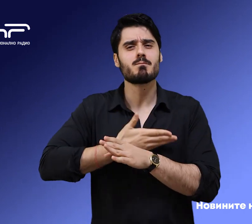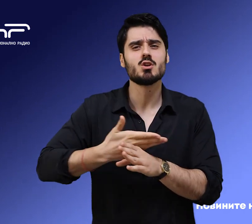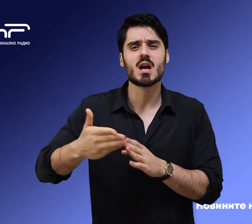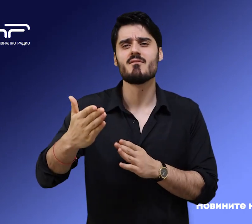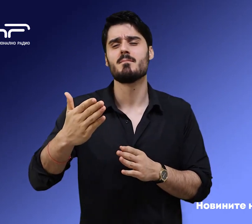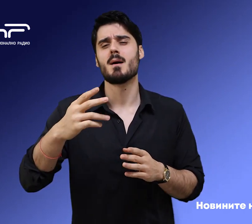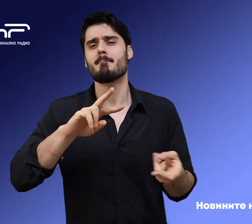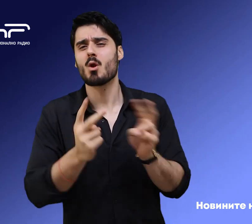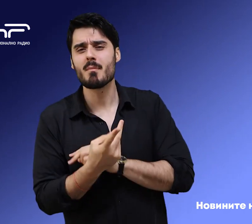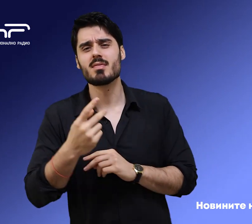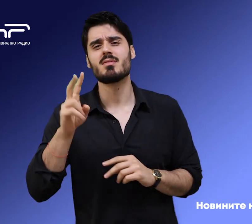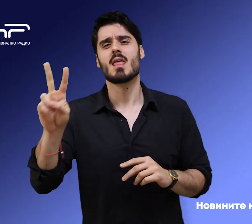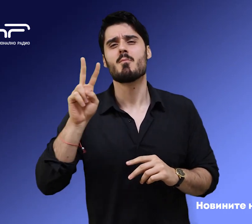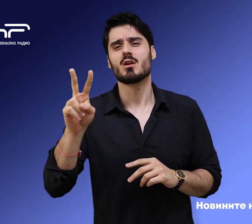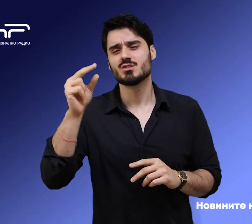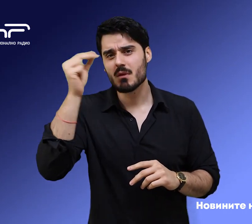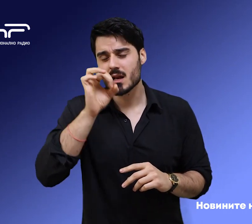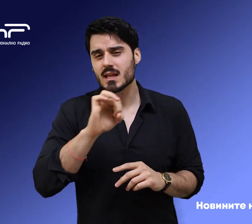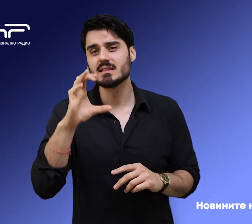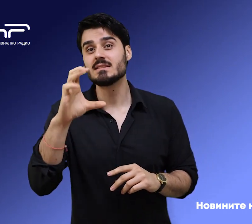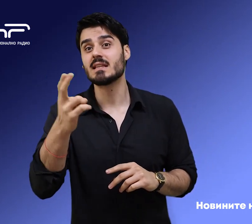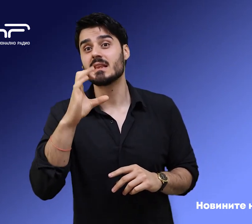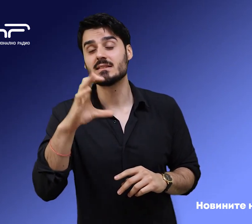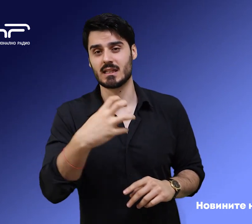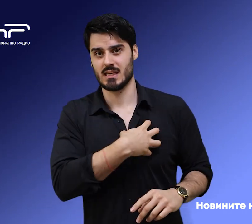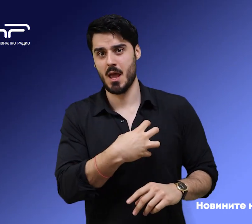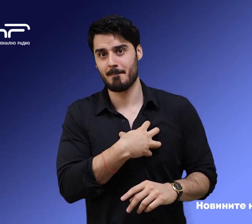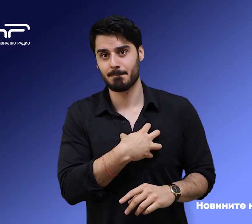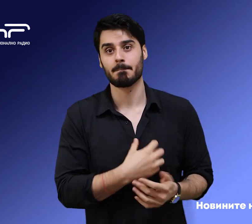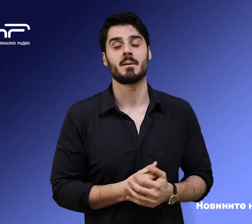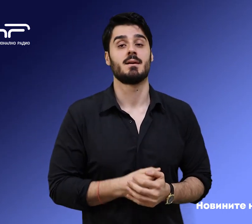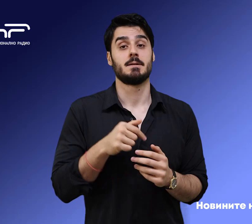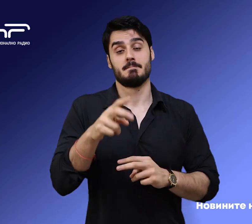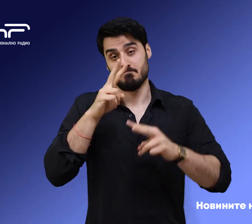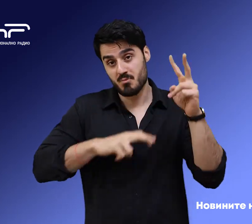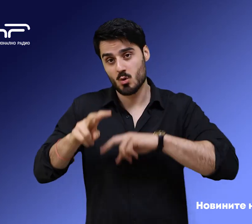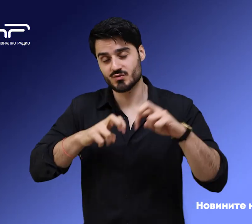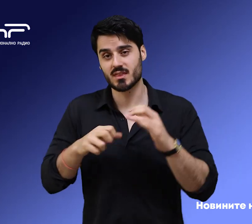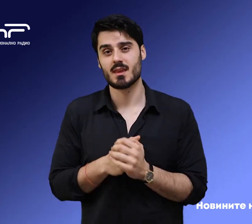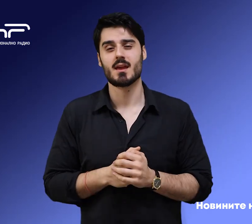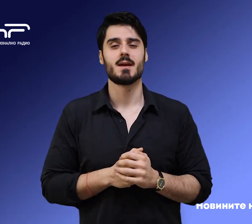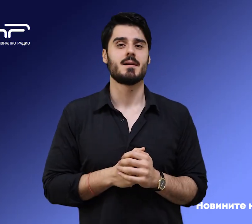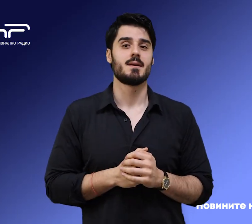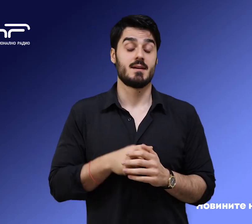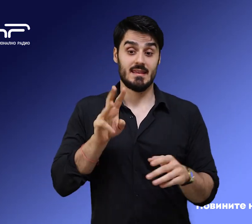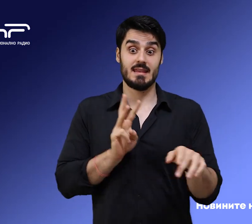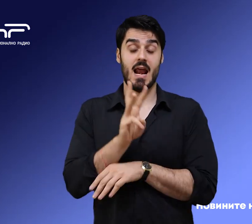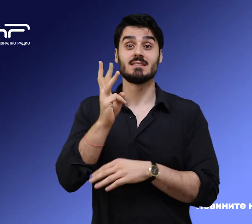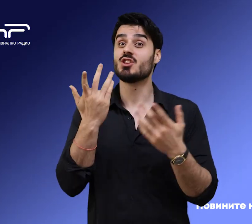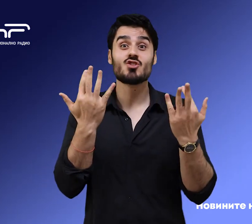промяната демократична България» и «ГЕРБ СДСЕ», поне според социологическите проучвания. Фаталният 13-ти номер, смятаният за